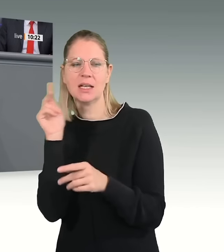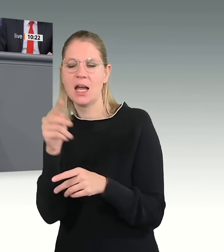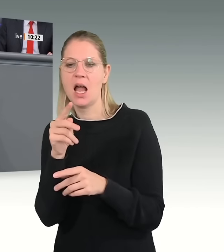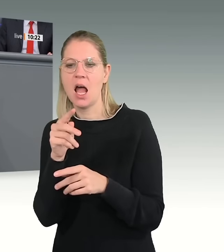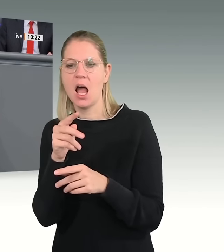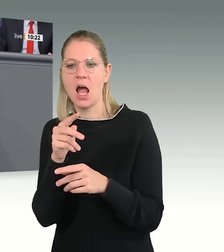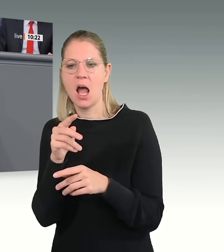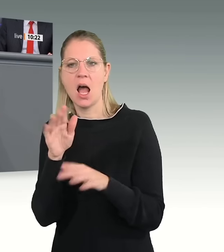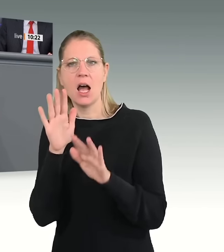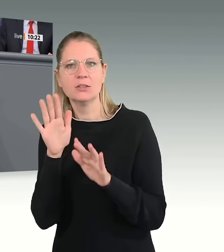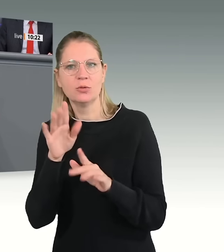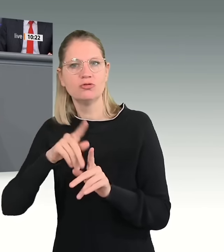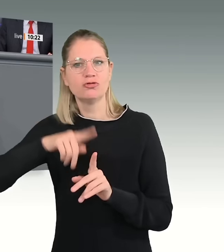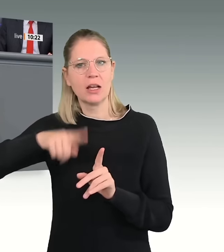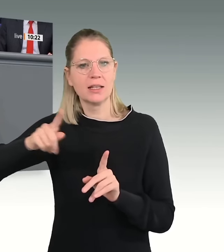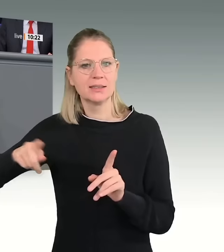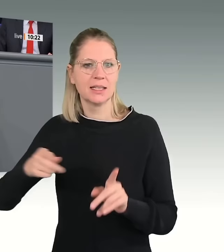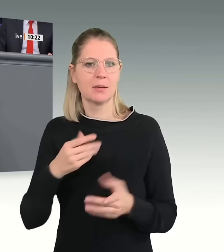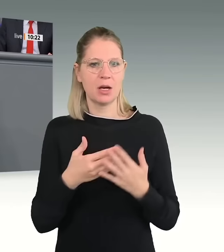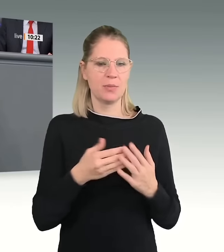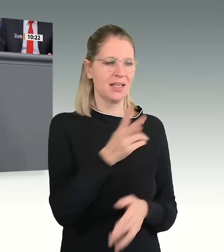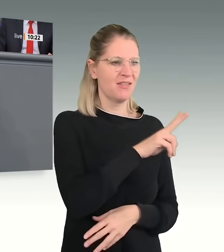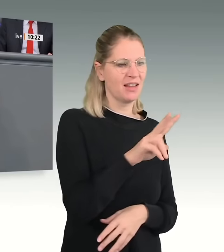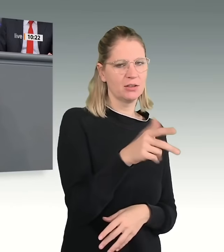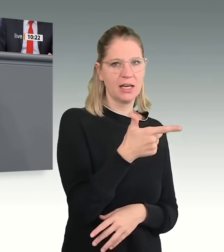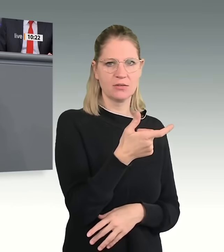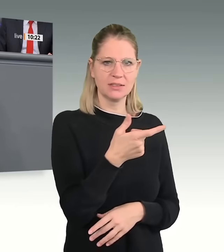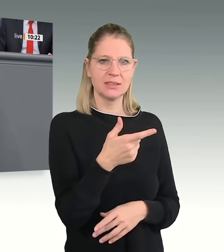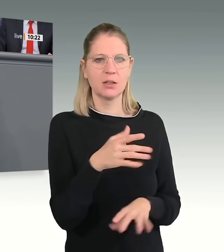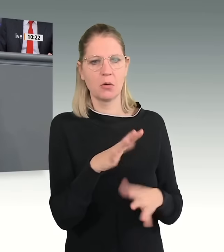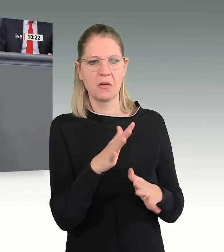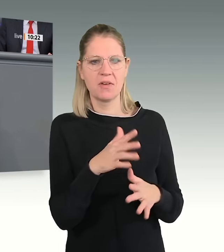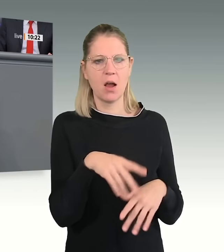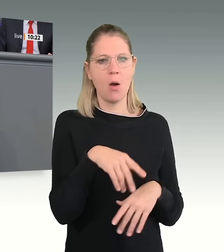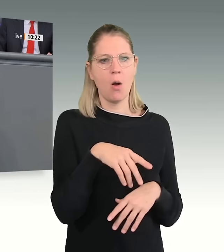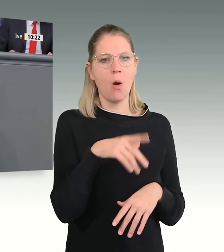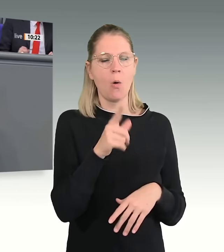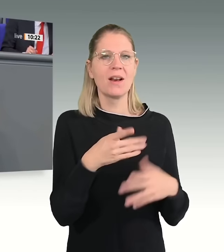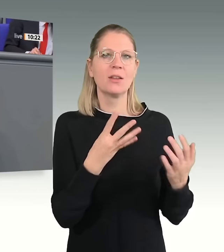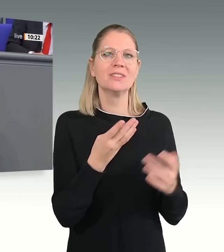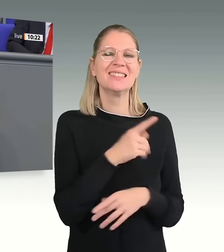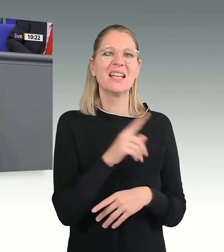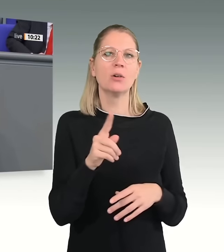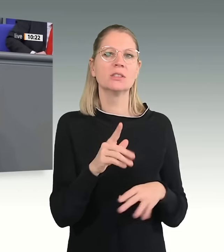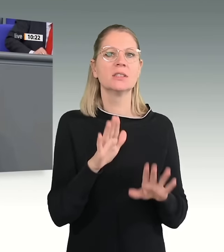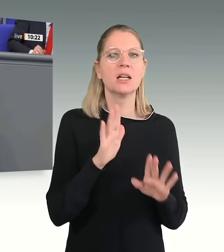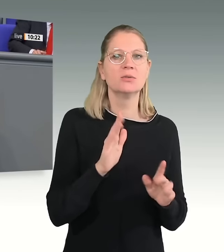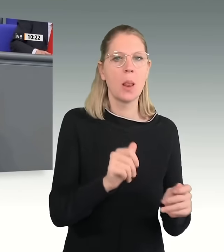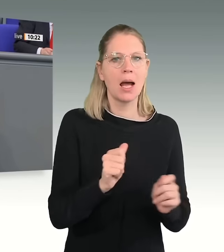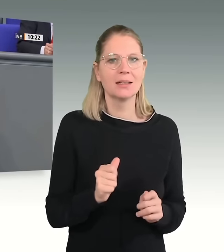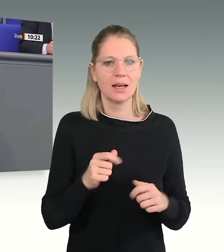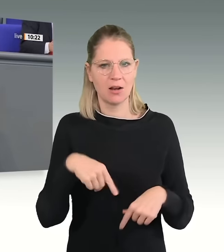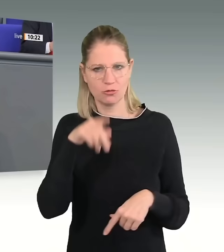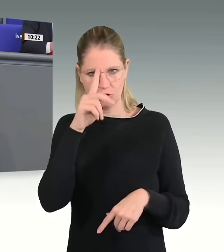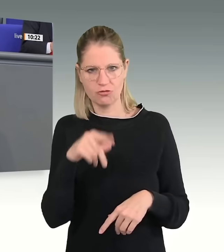2021 rund 190.000 Asylanträge, die in Deutschland gestellt wurden, so waren es 2023